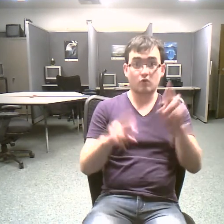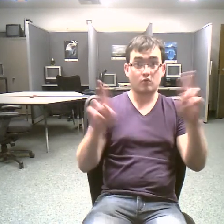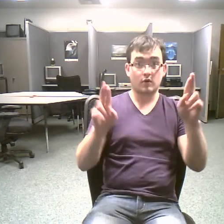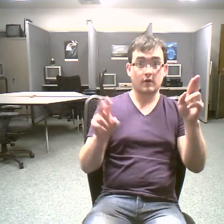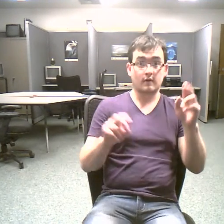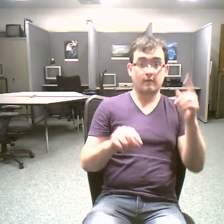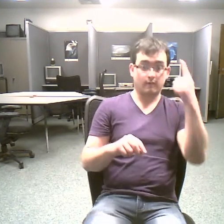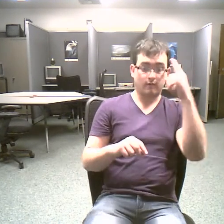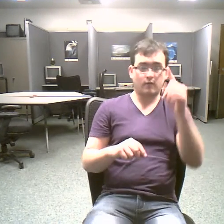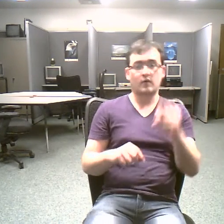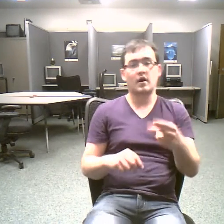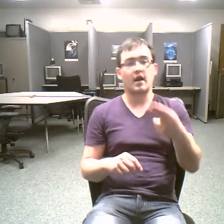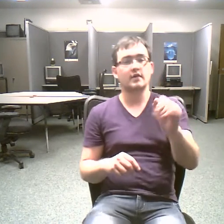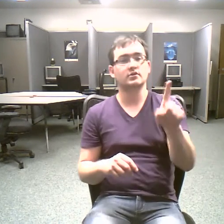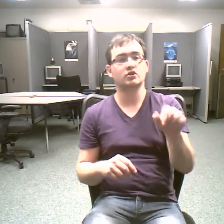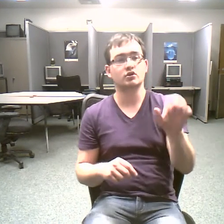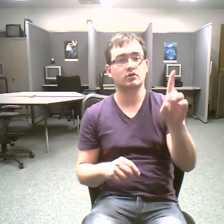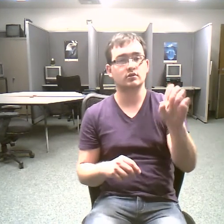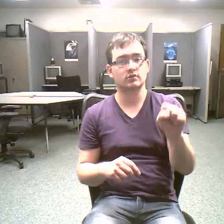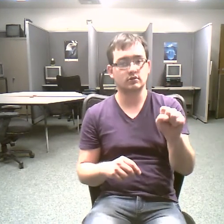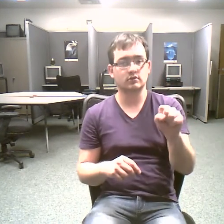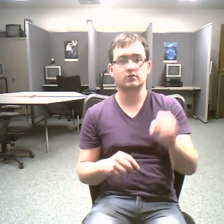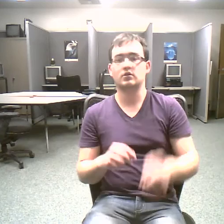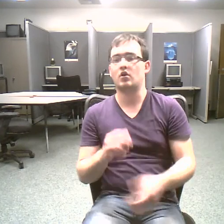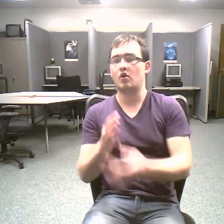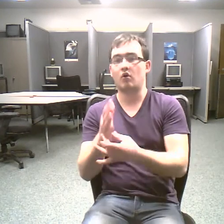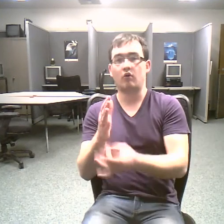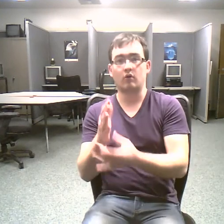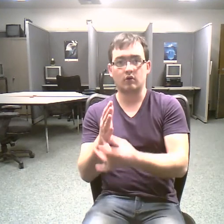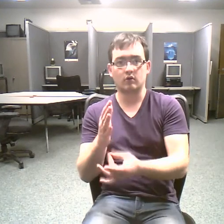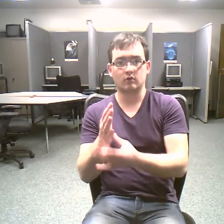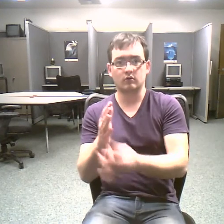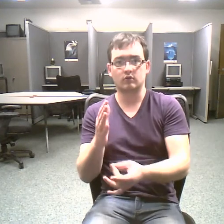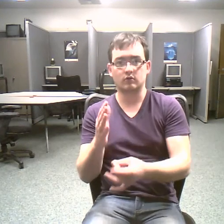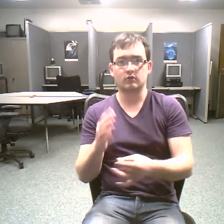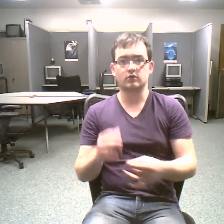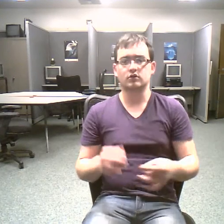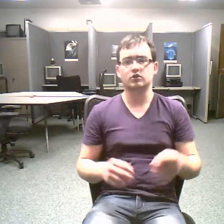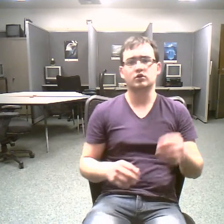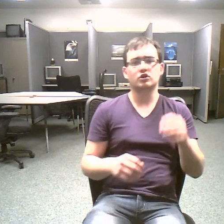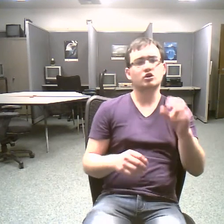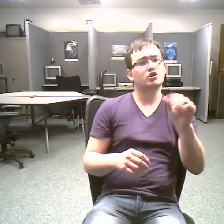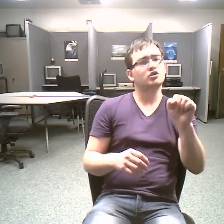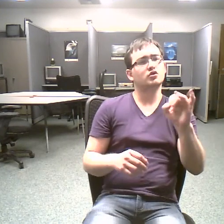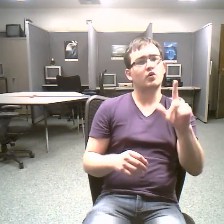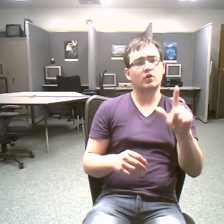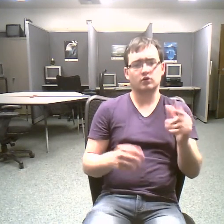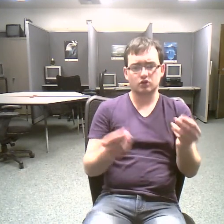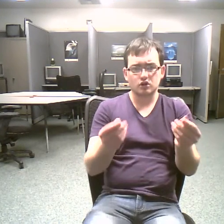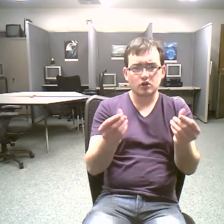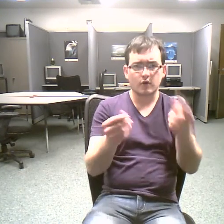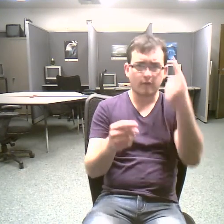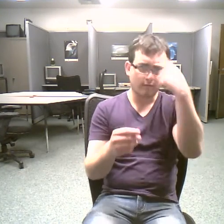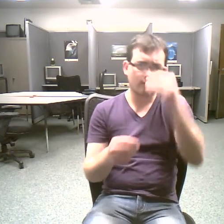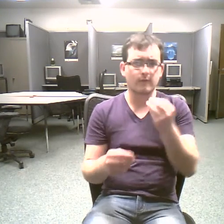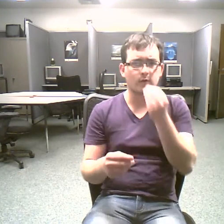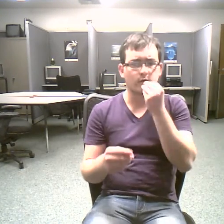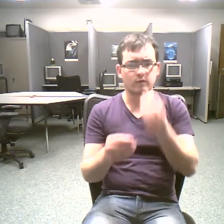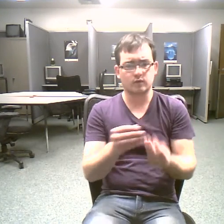soil to grow food we also need to produce a new generation of geoscientists experts will continue